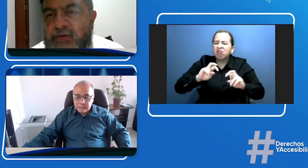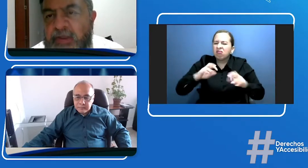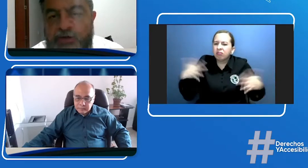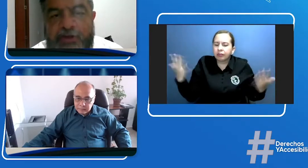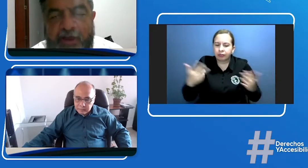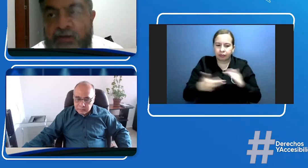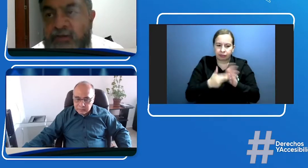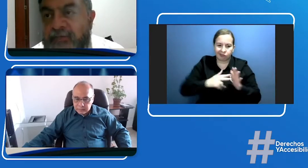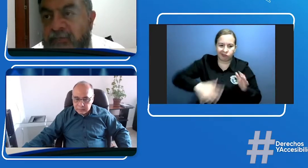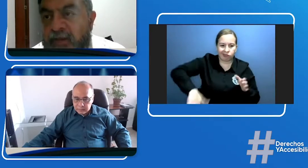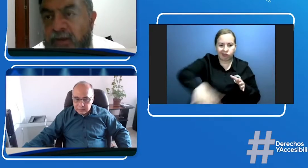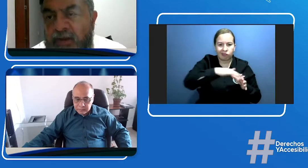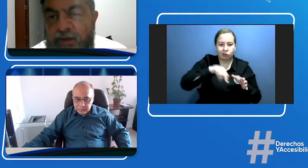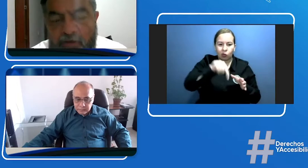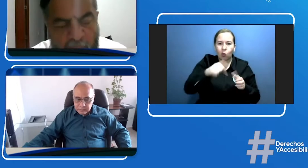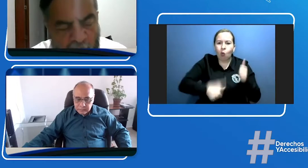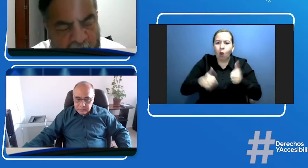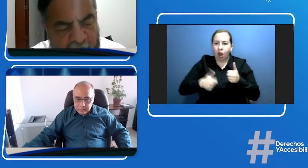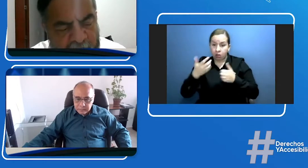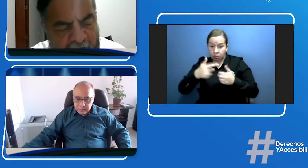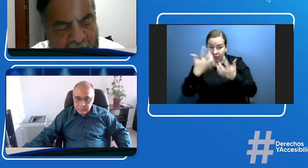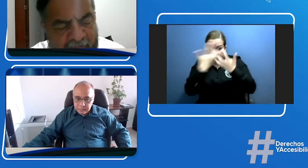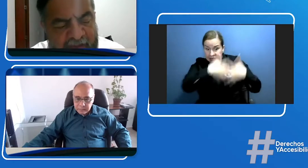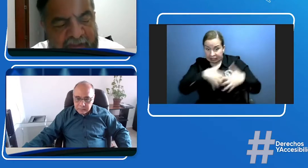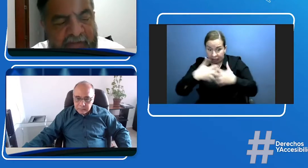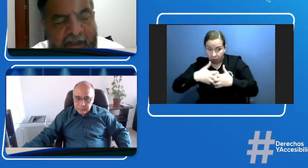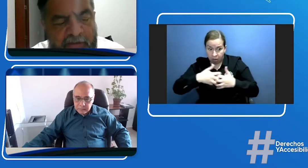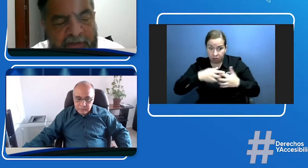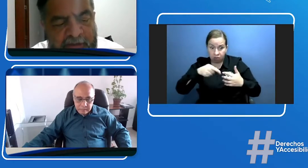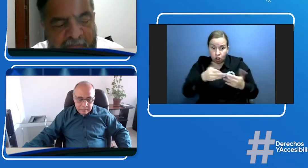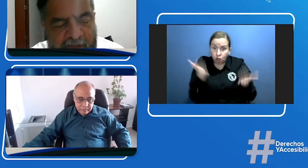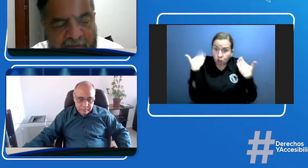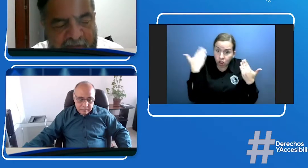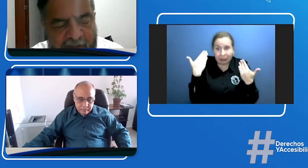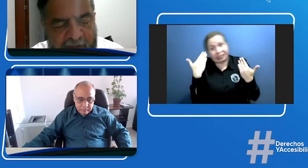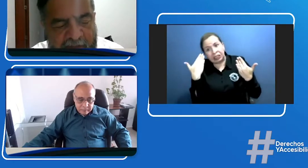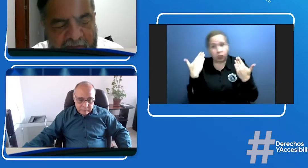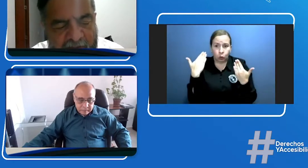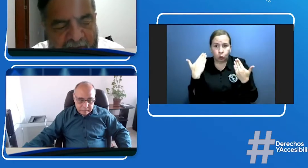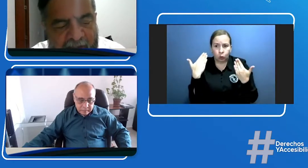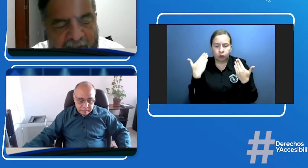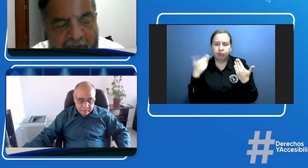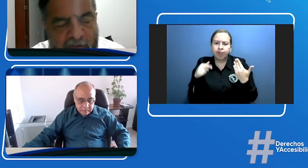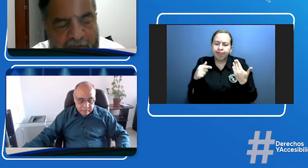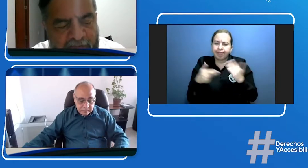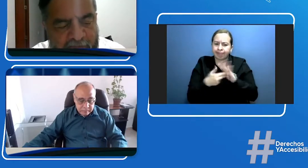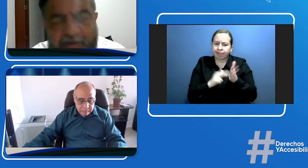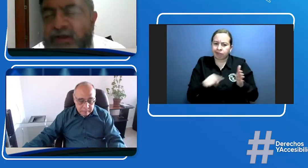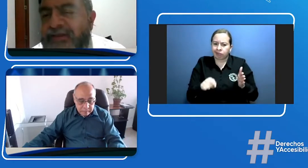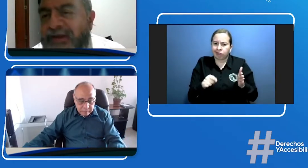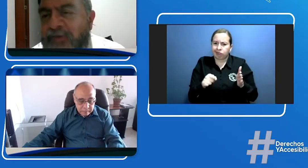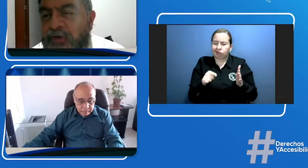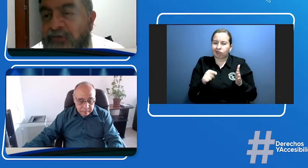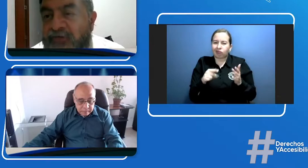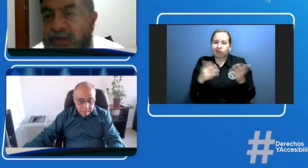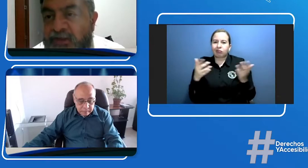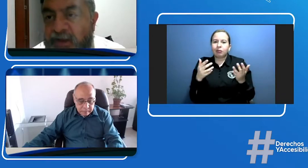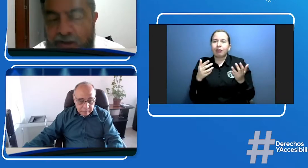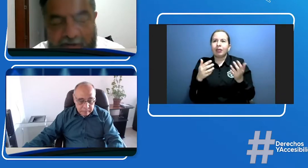de los sistemas. Como es mirar la efectividad de los sistemas, tal vez el corazón en términos de fases de la